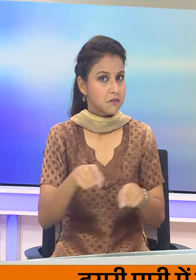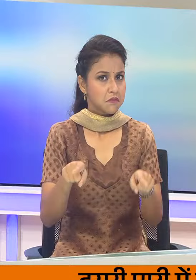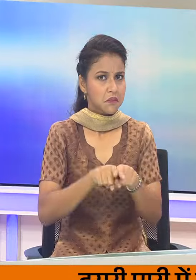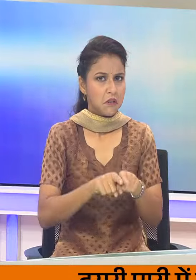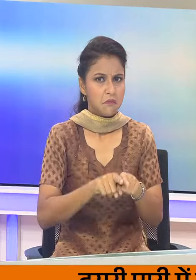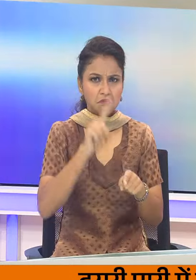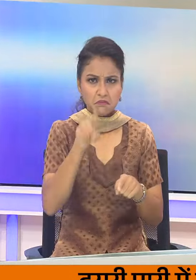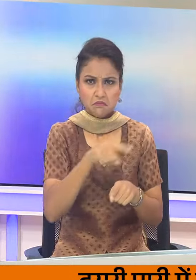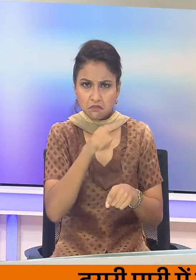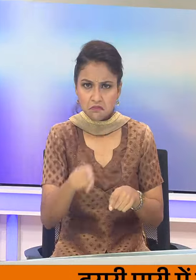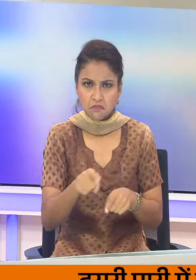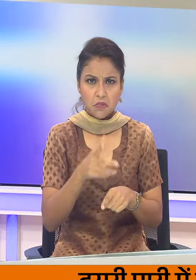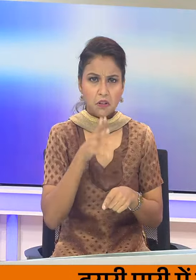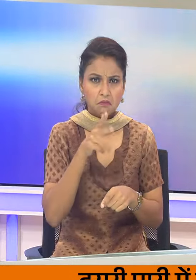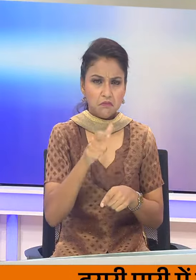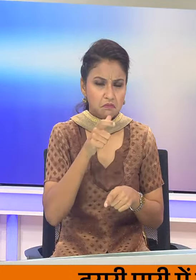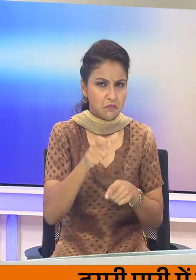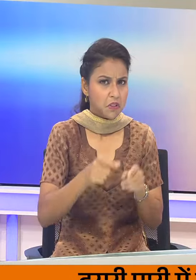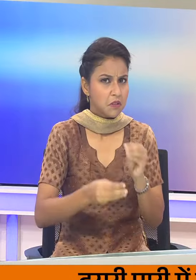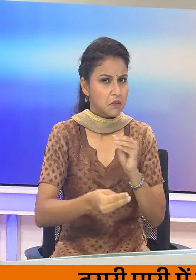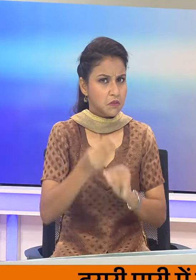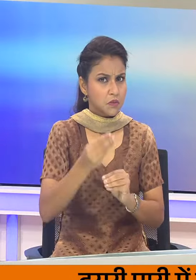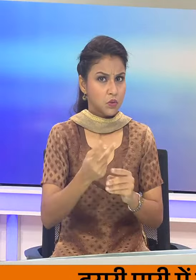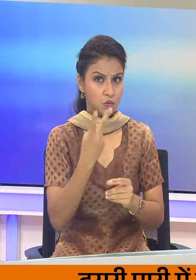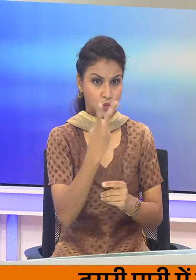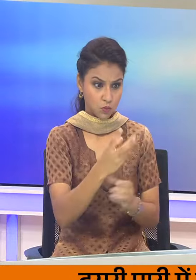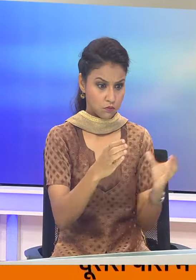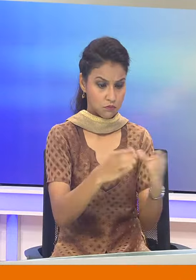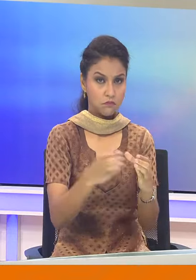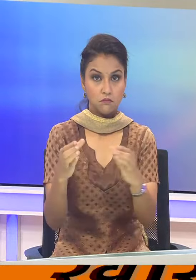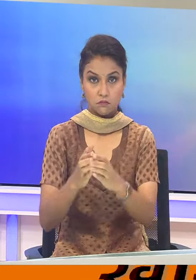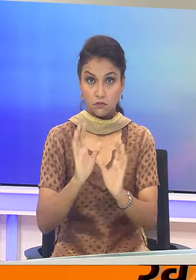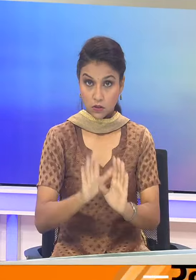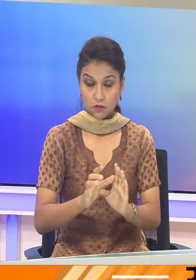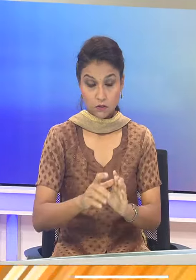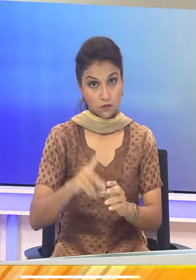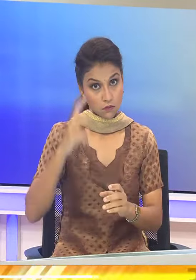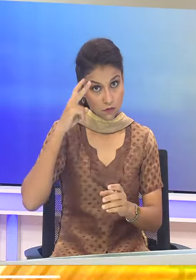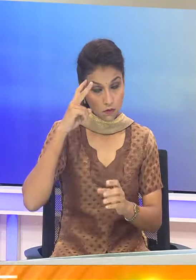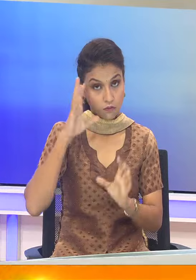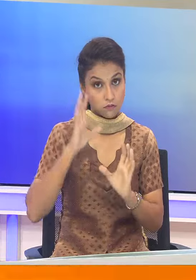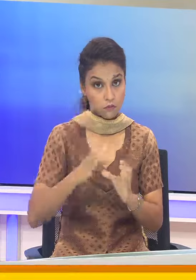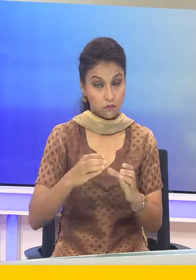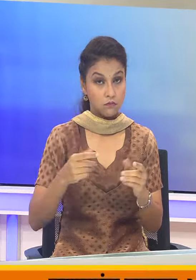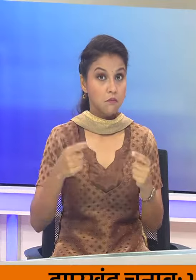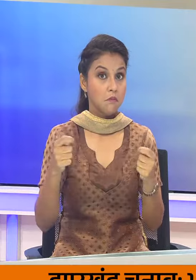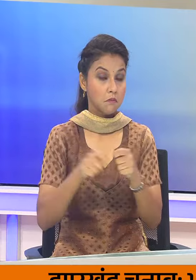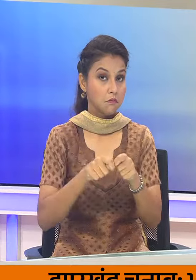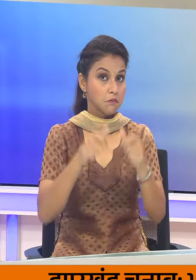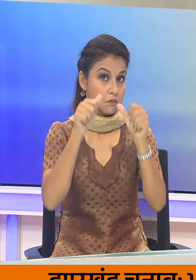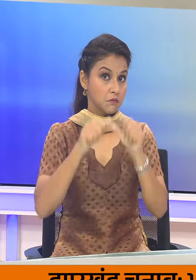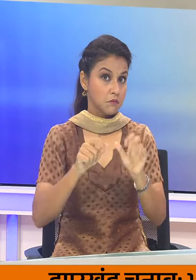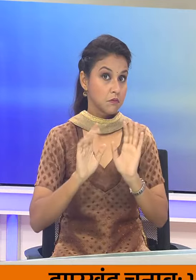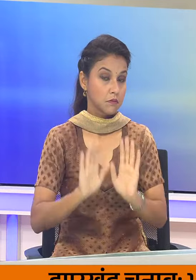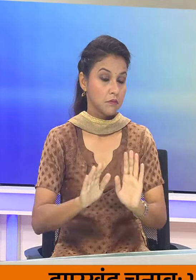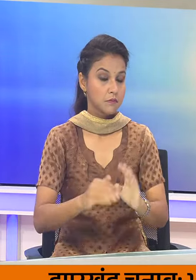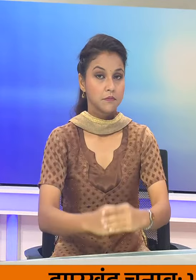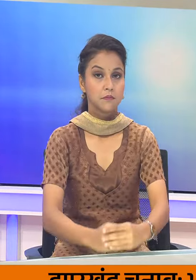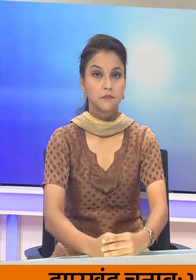गैर जिम्मेदाराना हरकतों के द्वपक्ष्य संबंधों पर गंभीर परणाम होंगे।